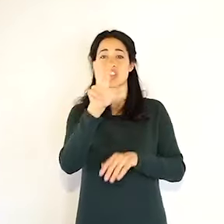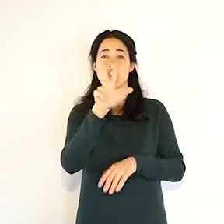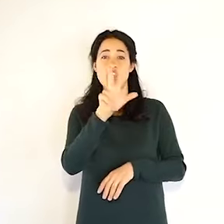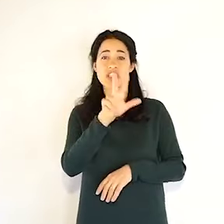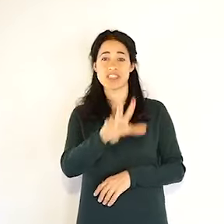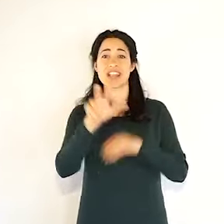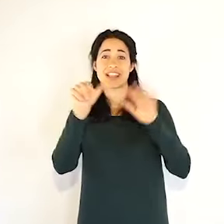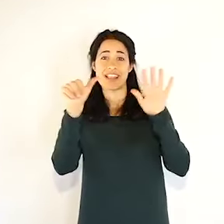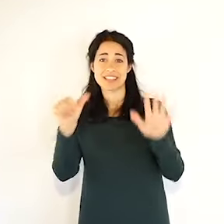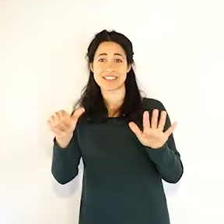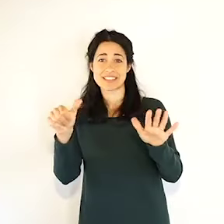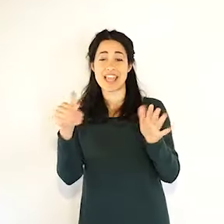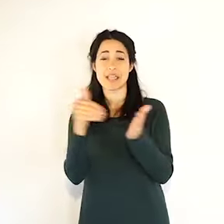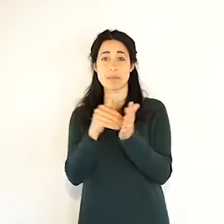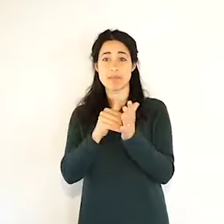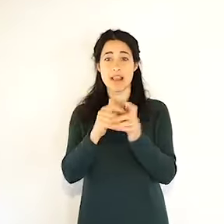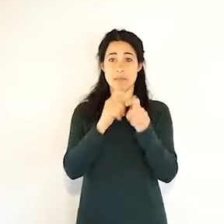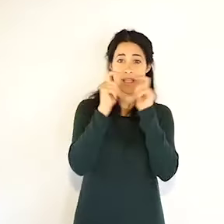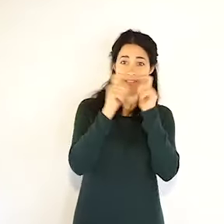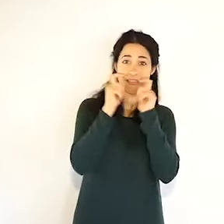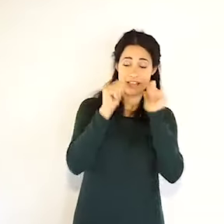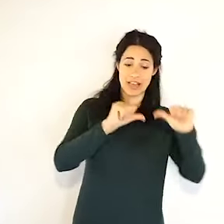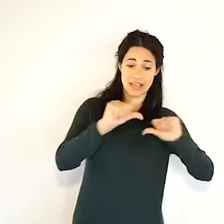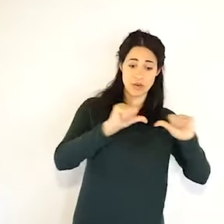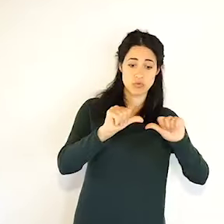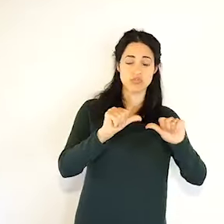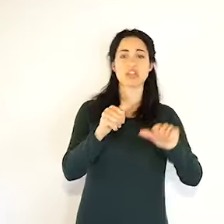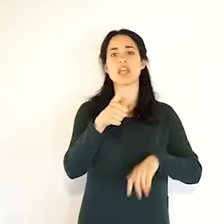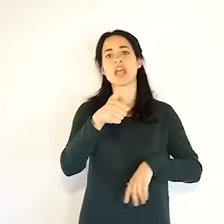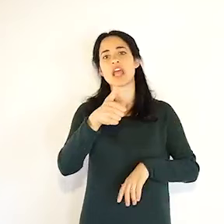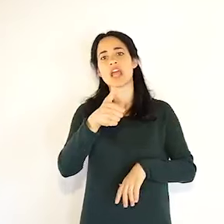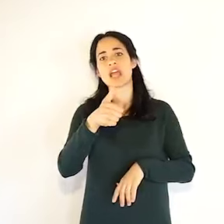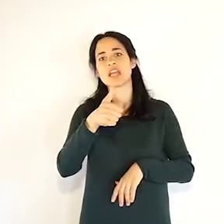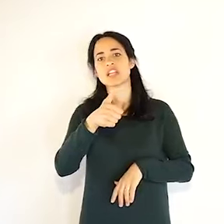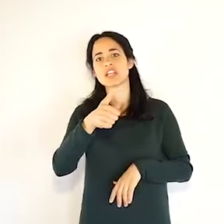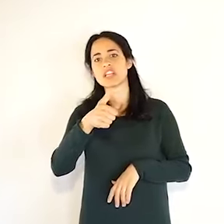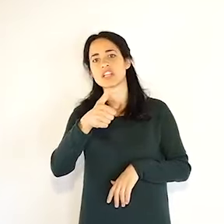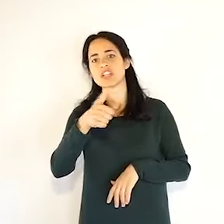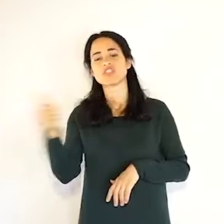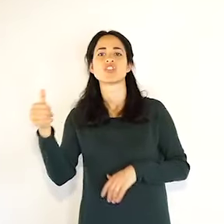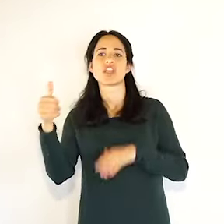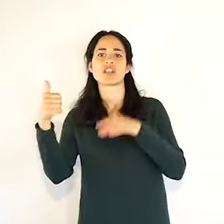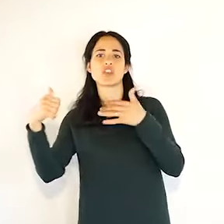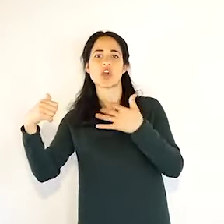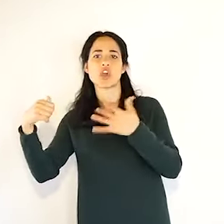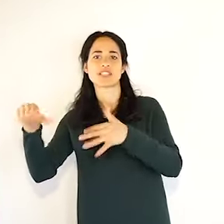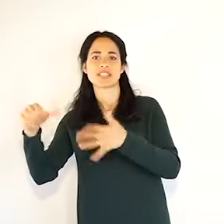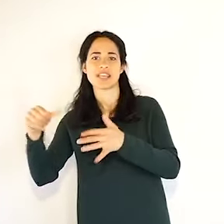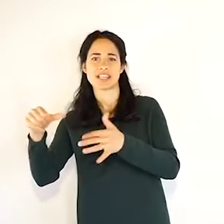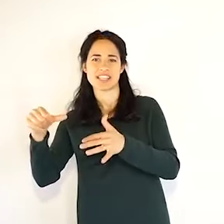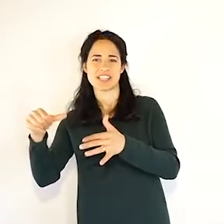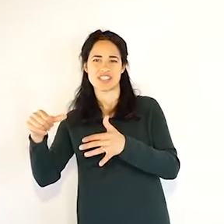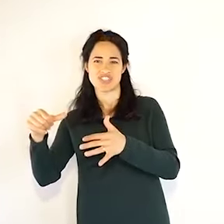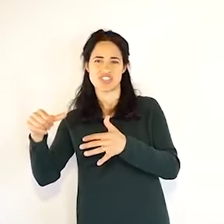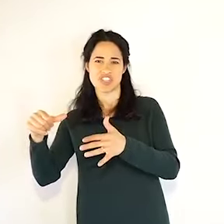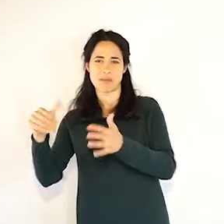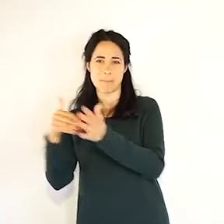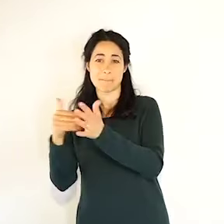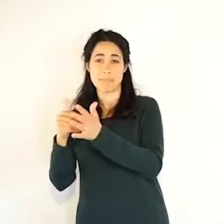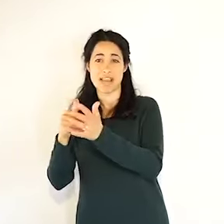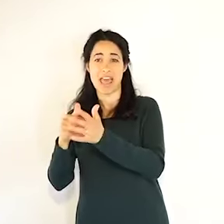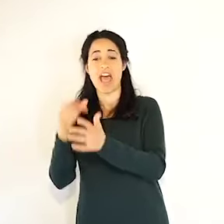123.000 mascherine monovelo che non sono dispositivi di protezione individuale.